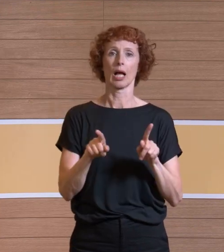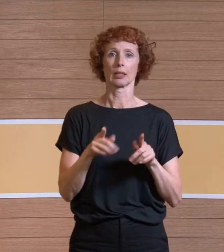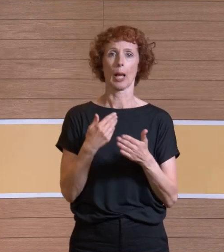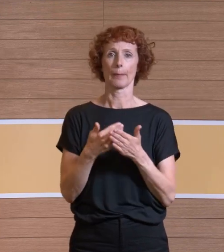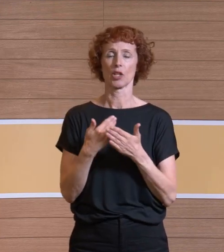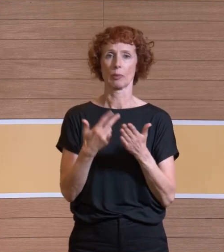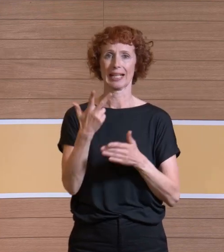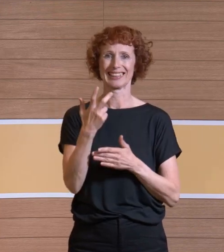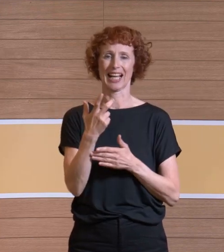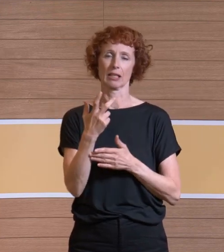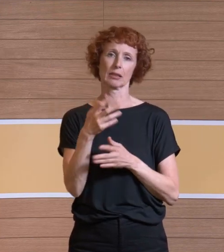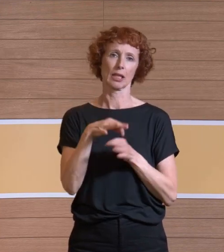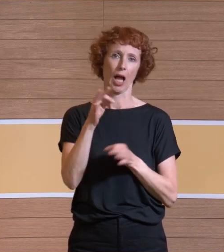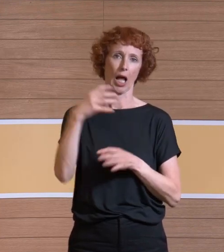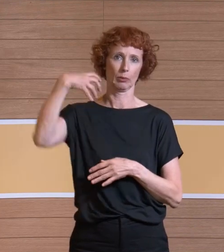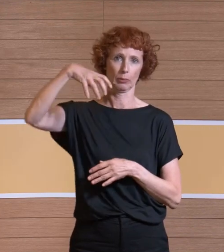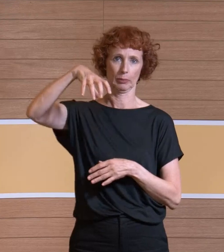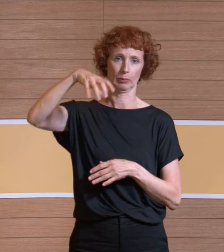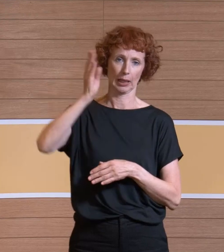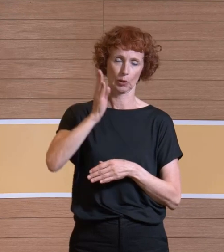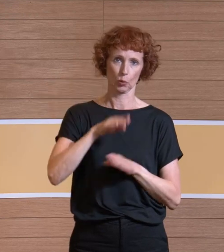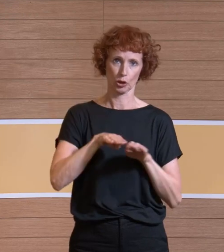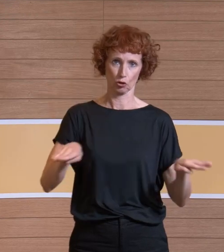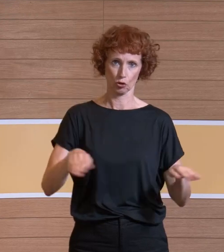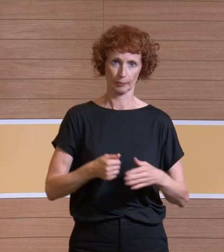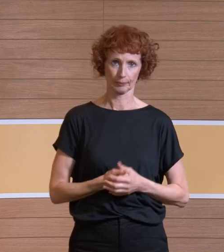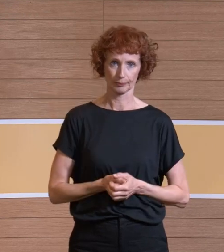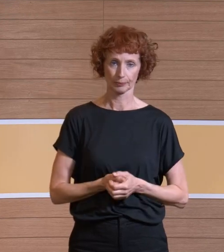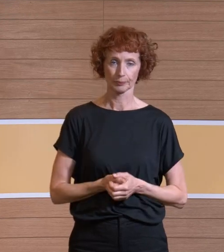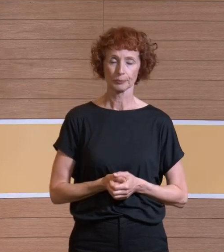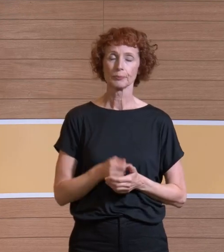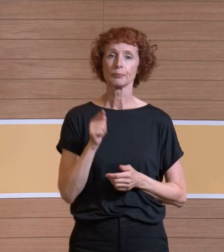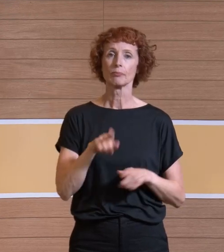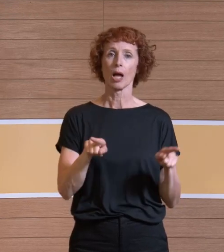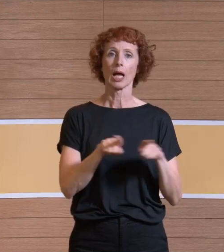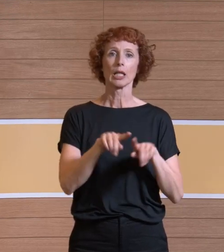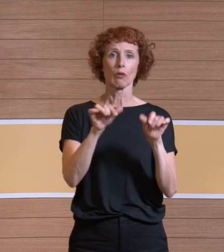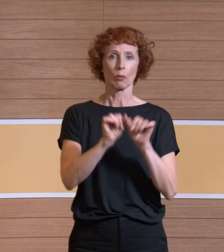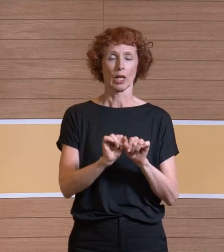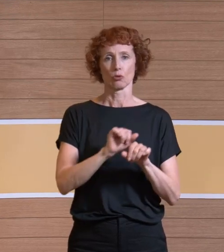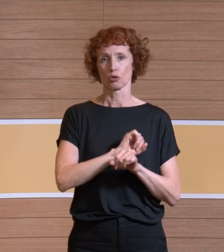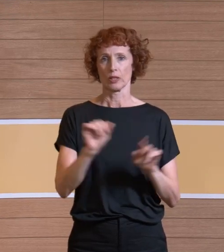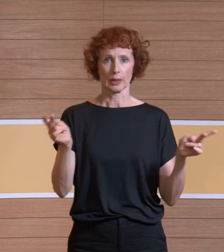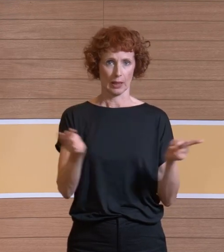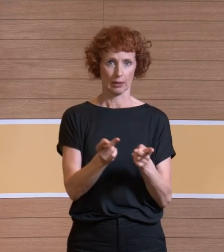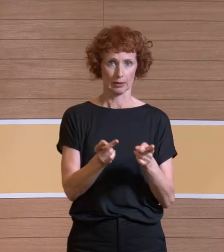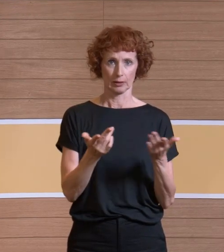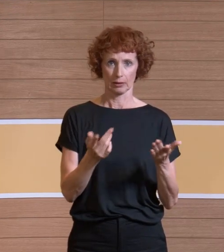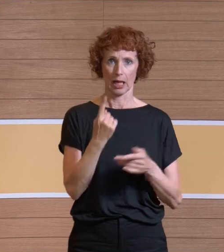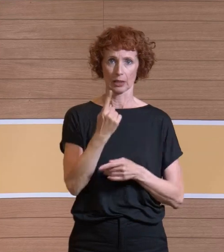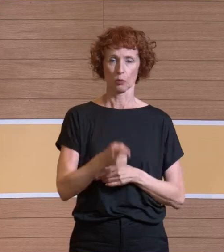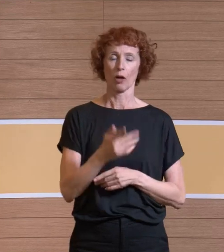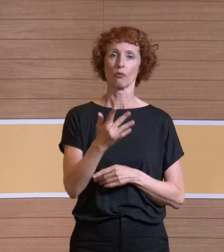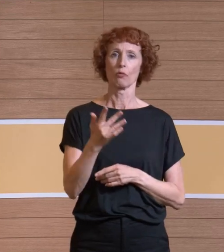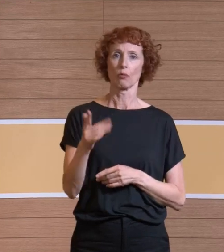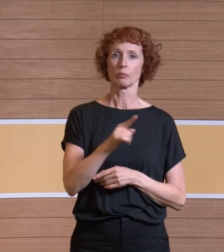-Tisch geneigt aufgestellt. Wir haben die Gleichförmigkeit der Geschwindigkeit in einem Bereich von 1,55 und